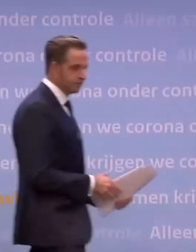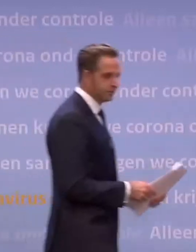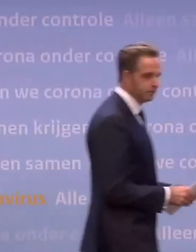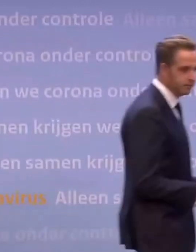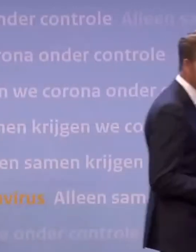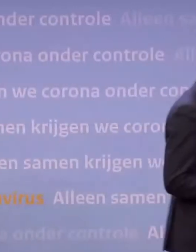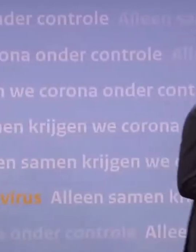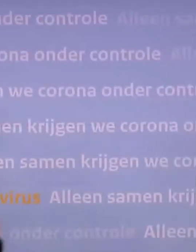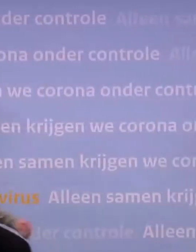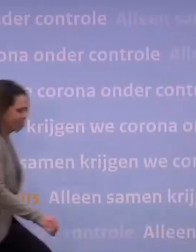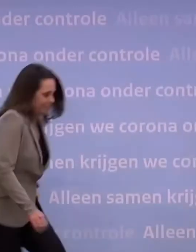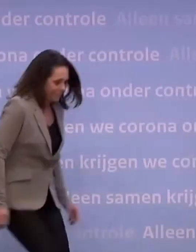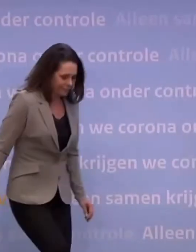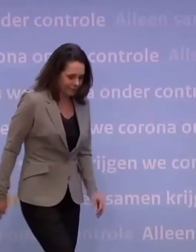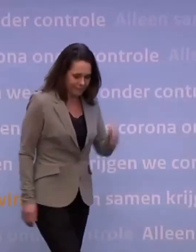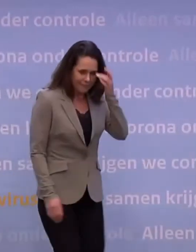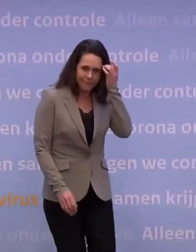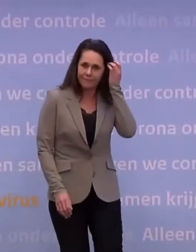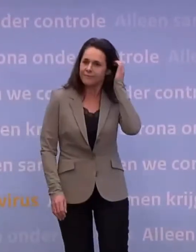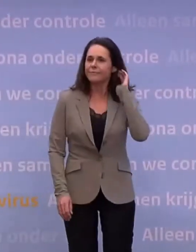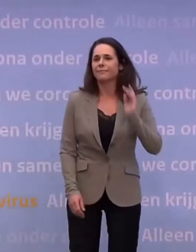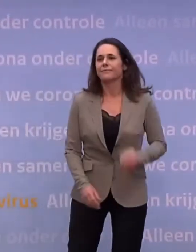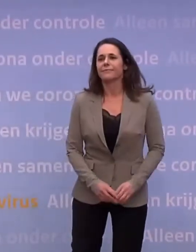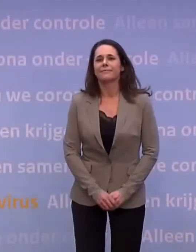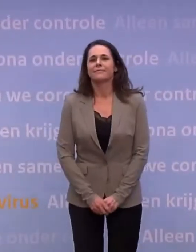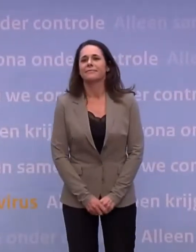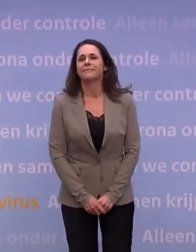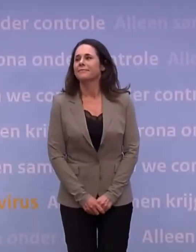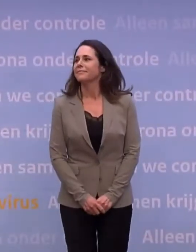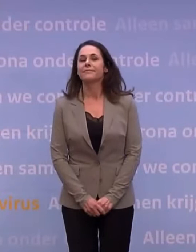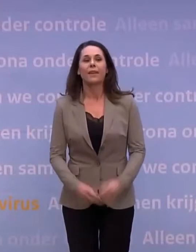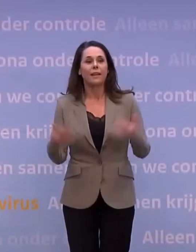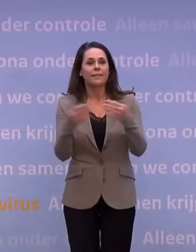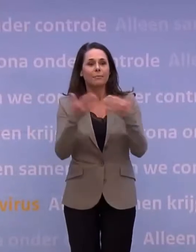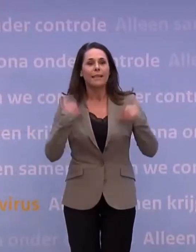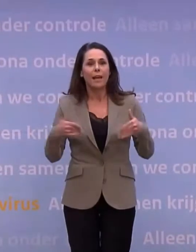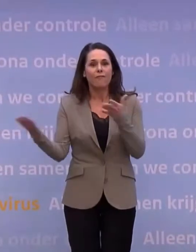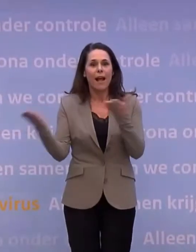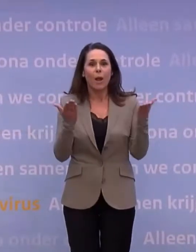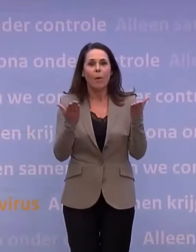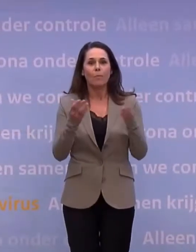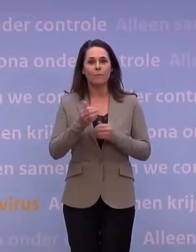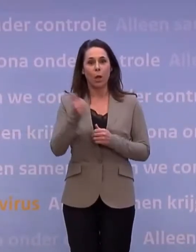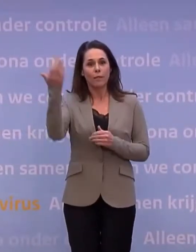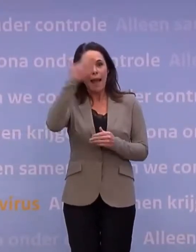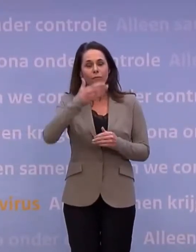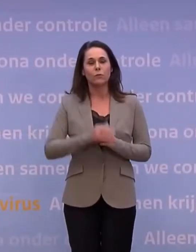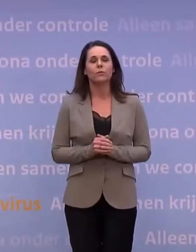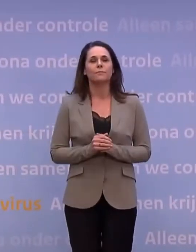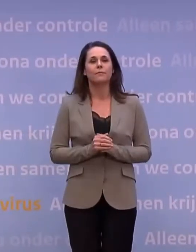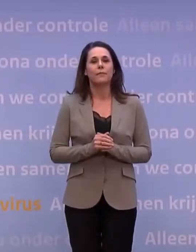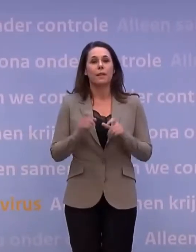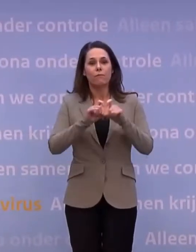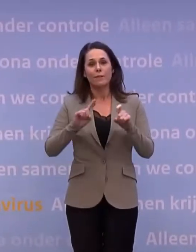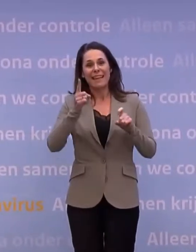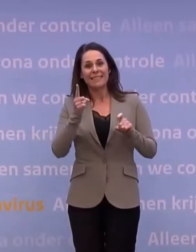Meneer Rutte en minister De Jonge van Volksgezondheid met hun persconferentie. Zouden de heren, welkom. Goedenavond. Het woord allereerst aan de